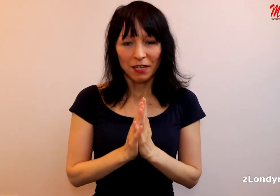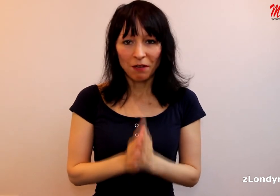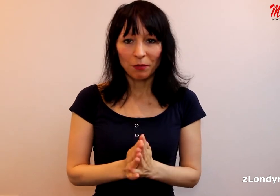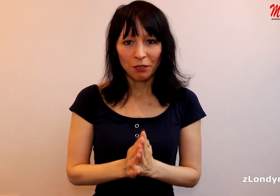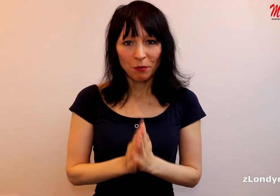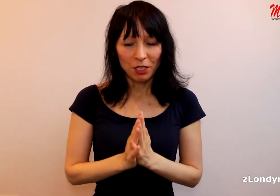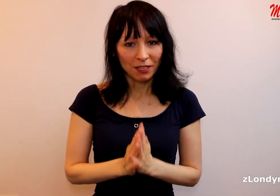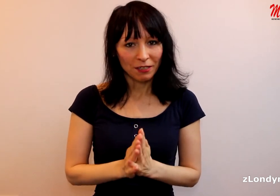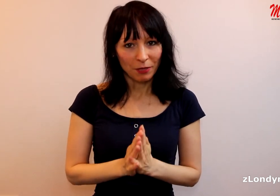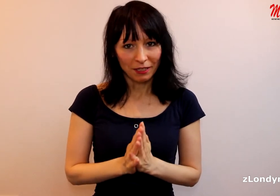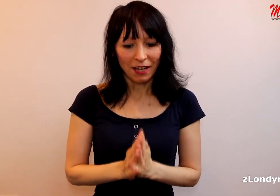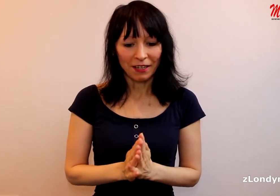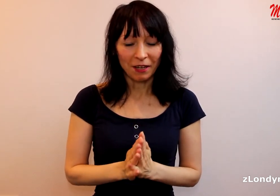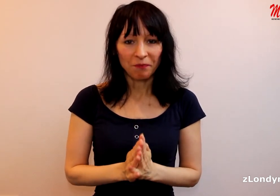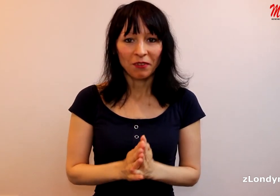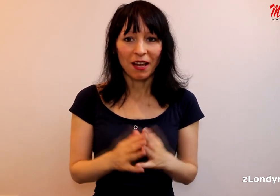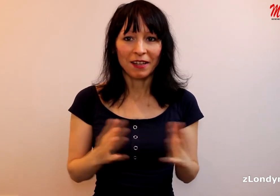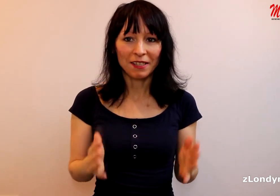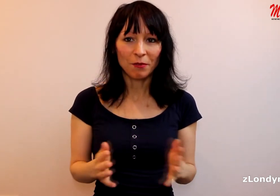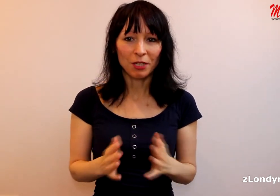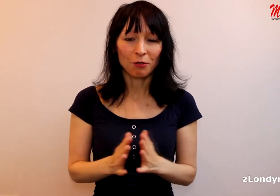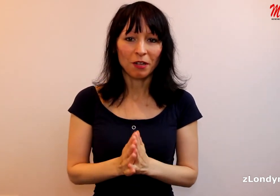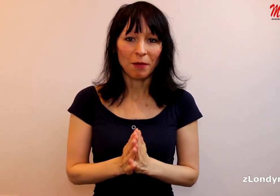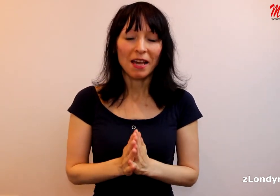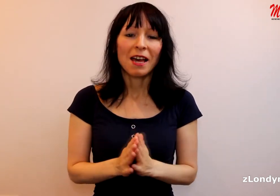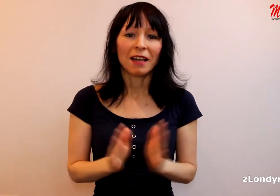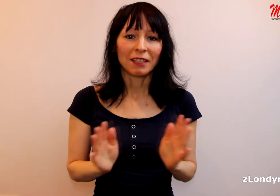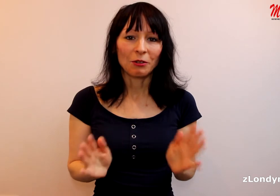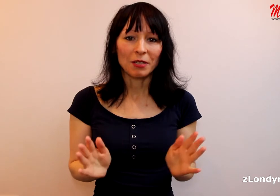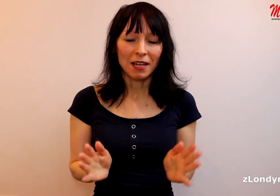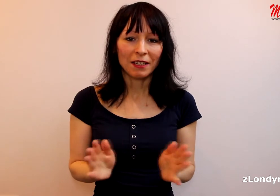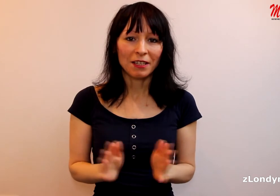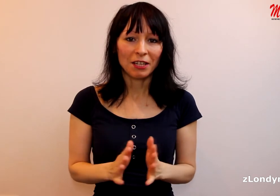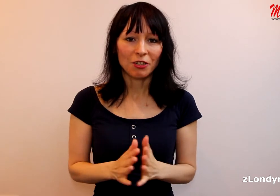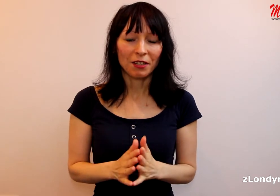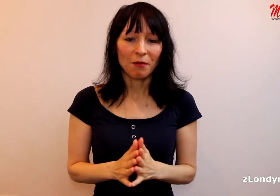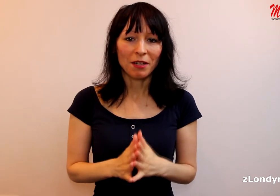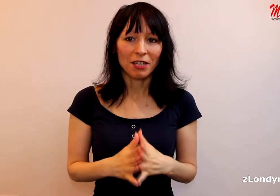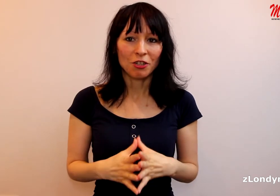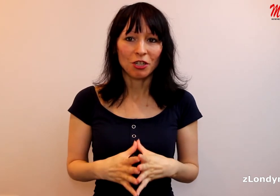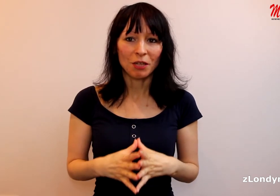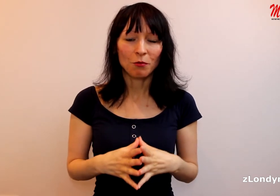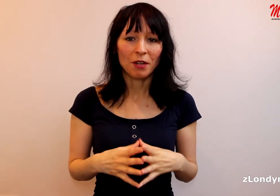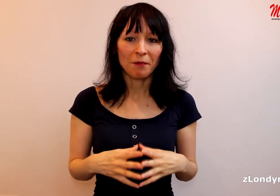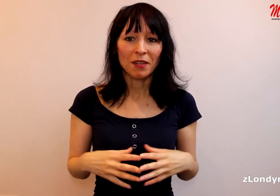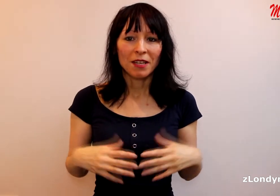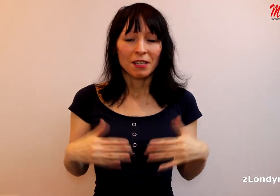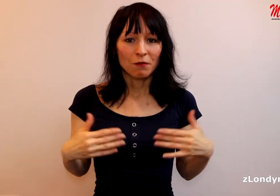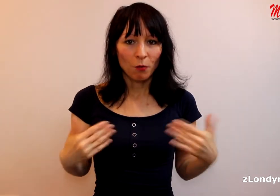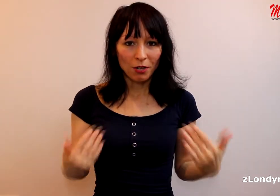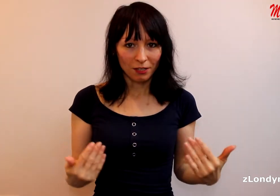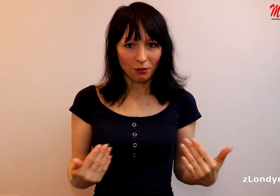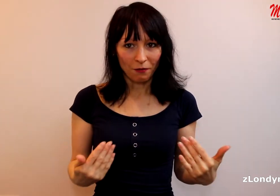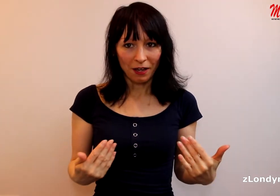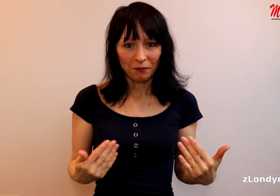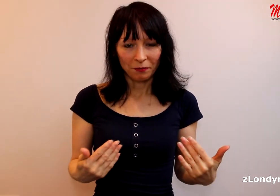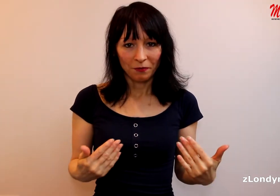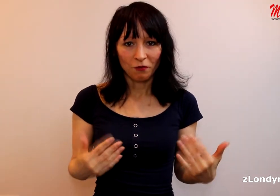Dávám takový příklad z Británie a hned se přesuneme a to základní naše téma dnešní bude svoboda slova v